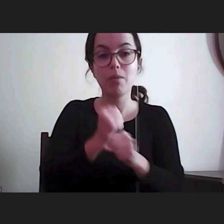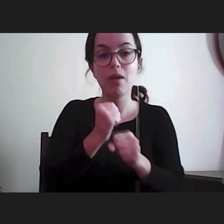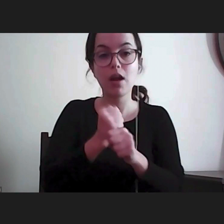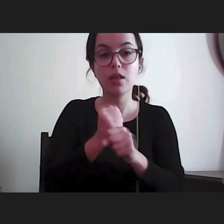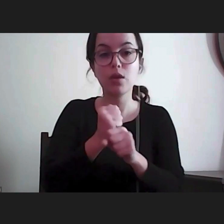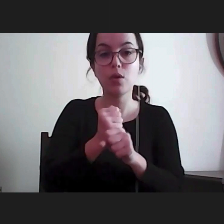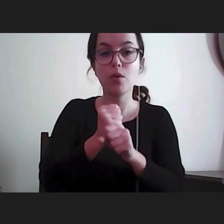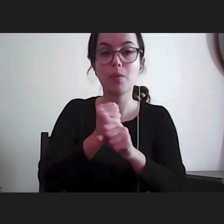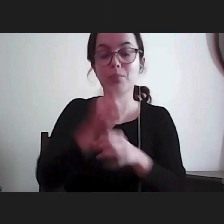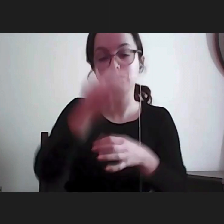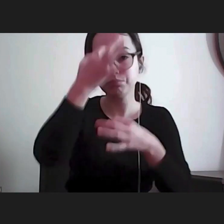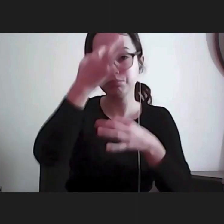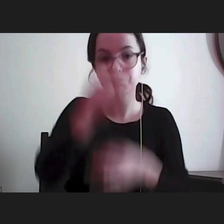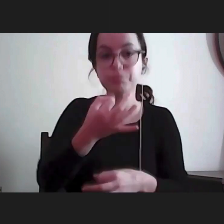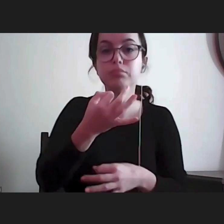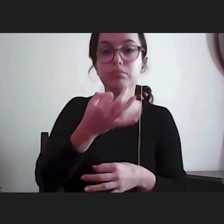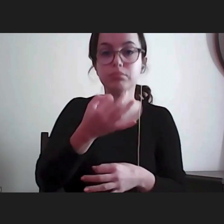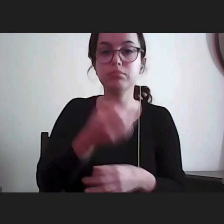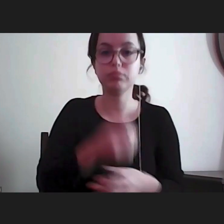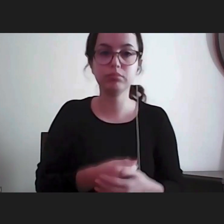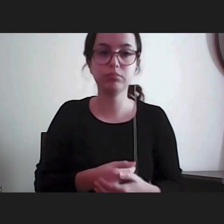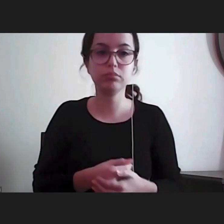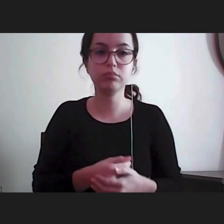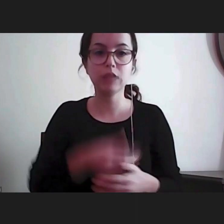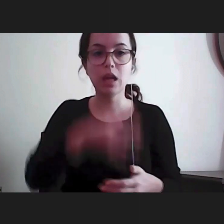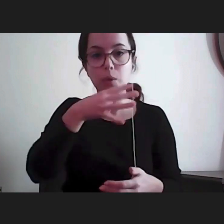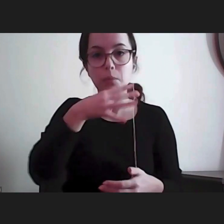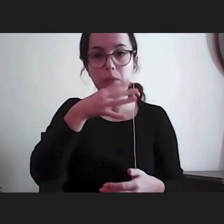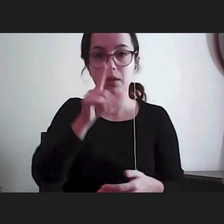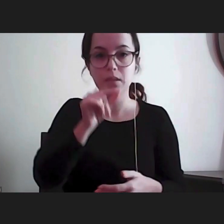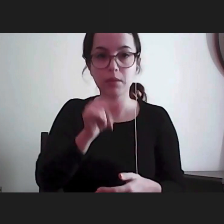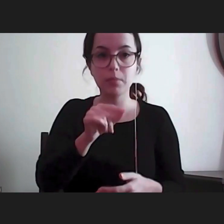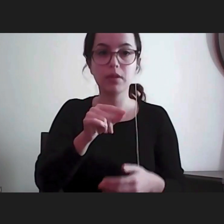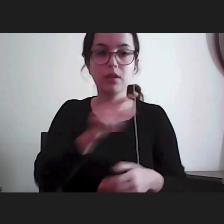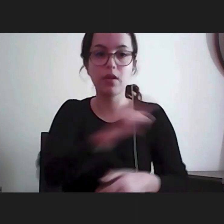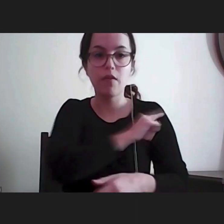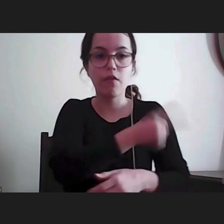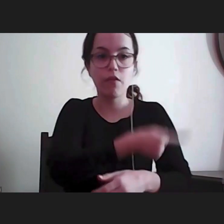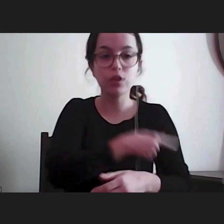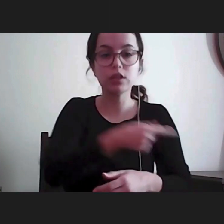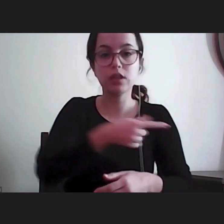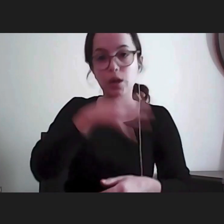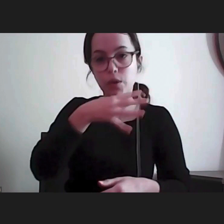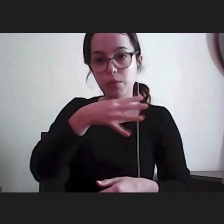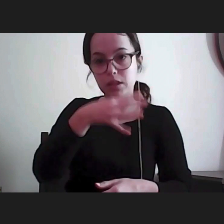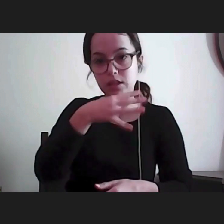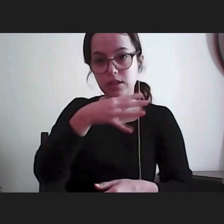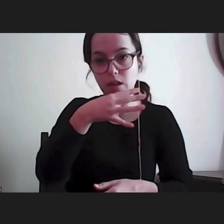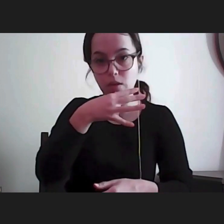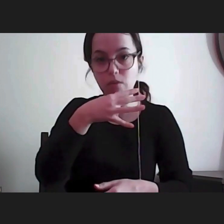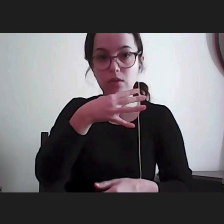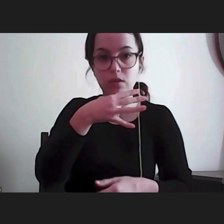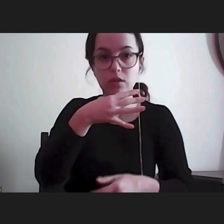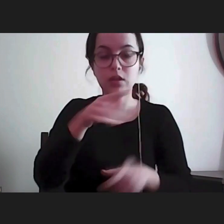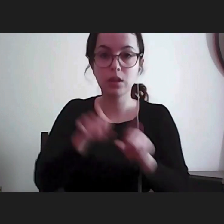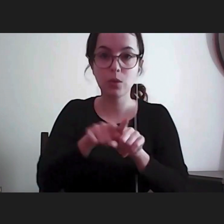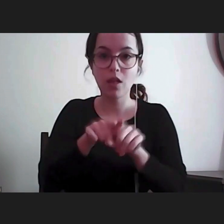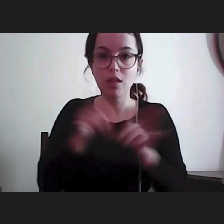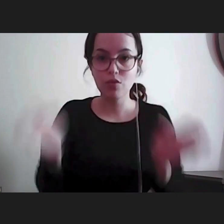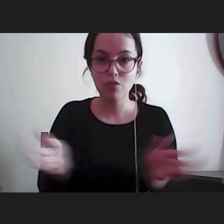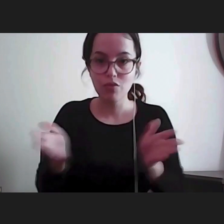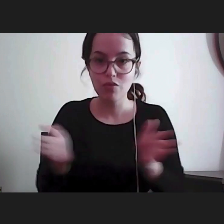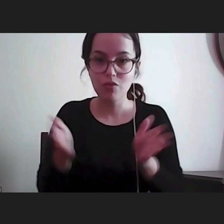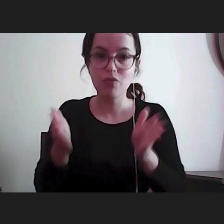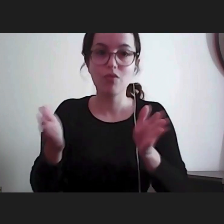Que é um desafio também, não é? A força do Provedor há de ser a força da sua argumentação, portanto, há que investir, não é? Em ser